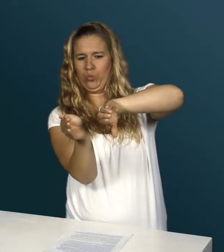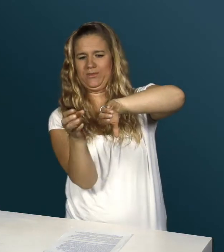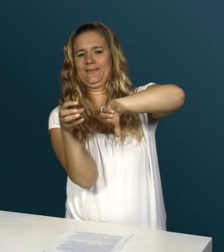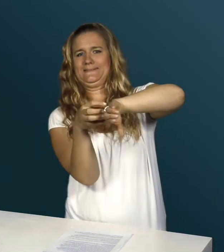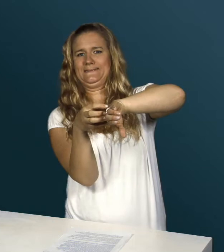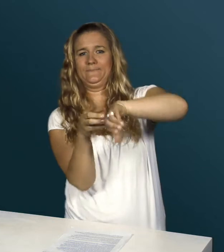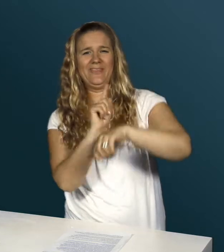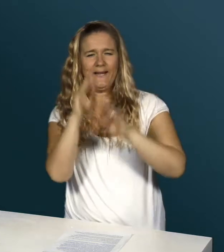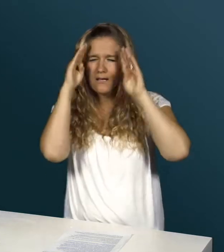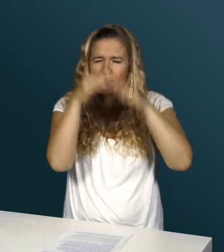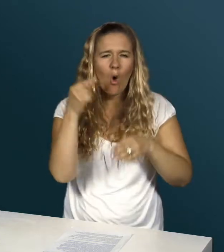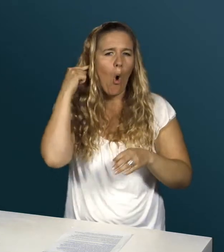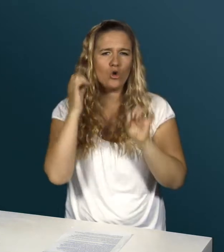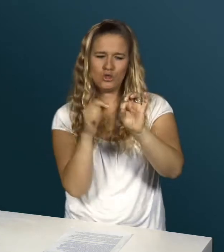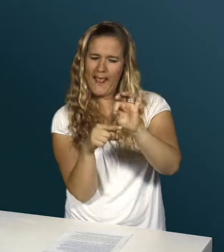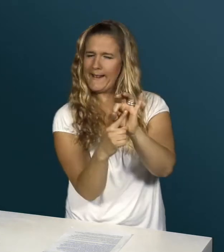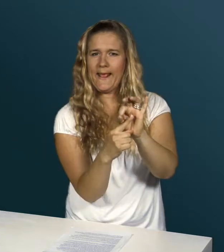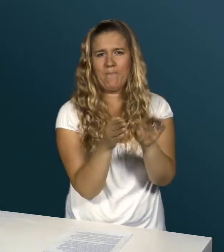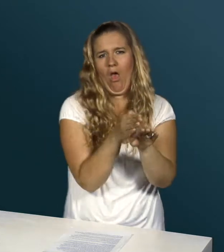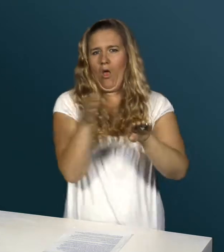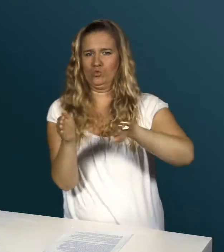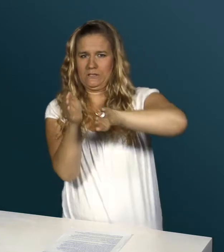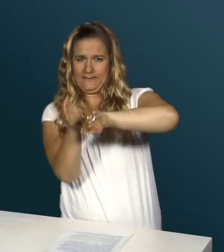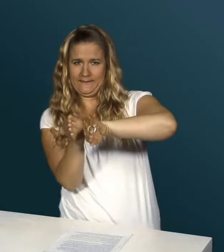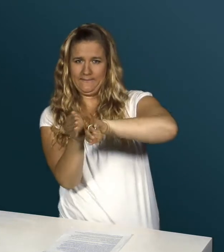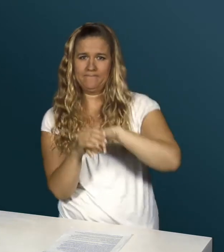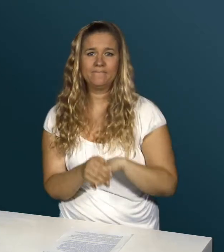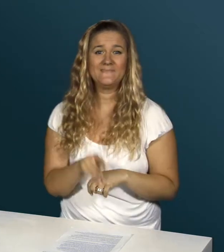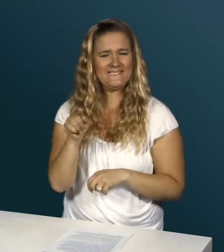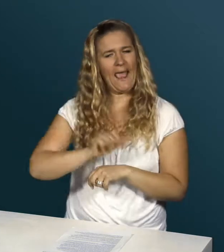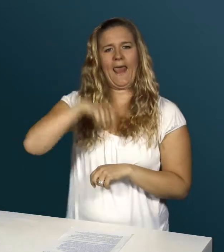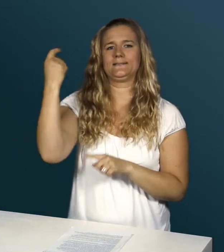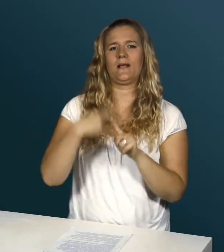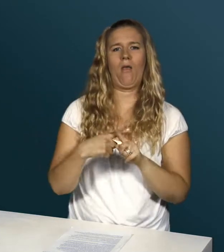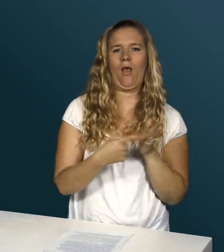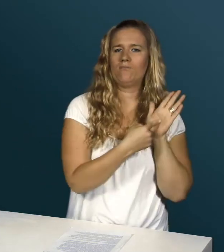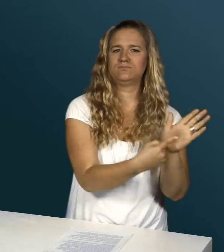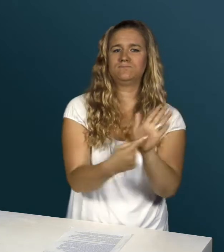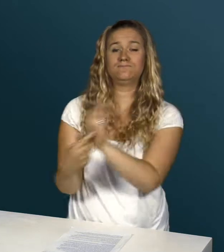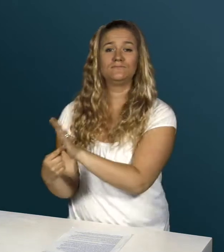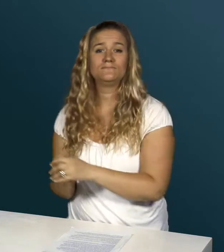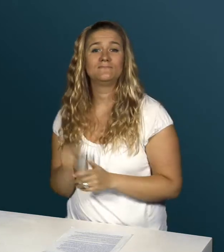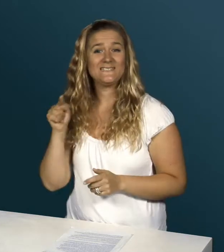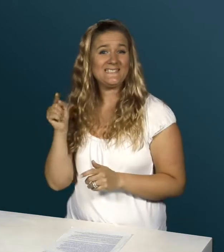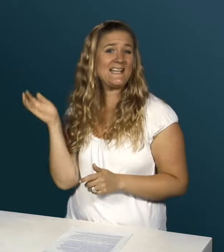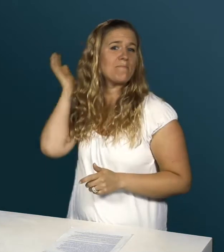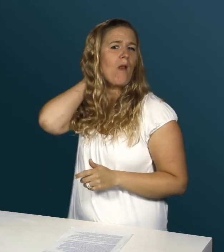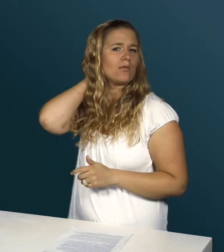Also nicht in der Schnecke, sondern aussen auf der Haut. Diese wurde erstmals vorgestellt und ist für Leute ab